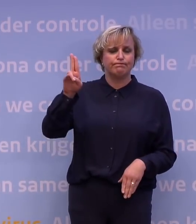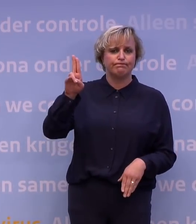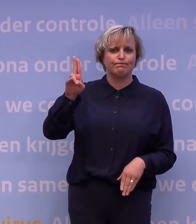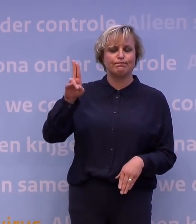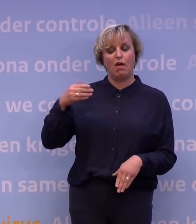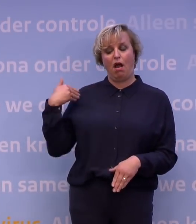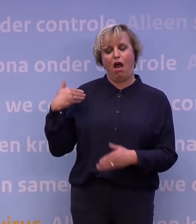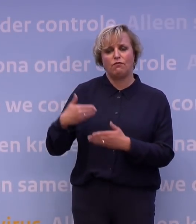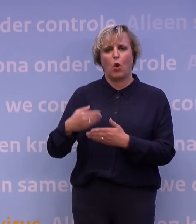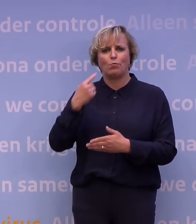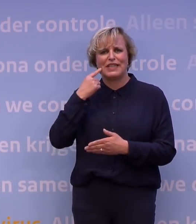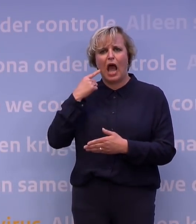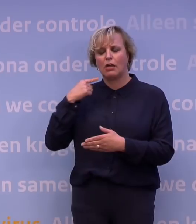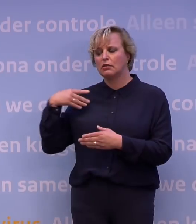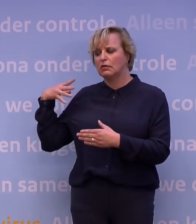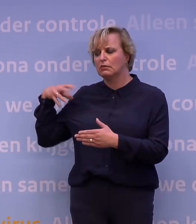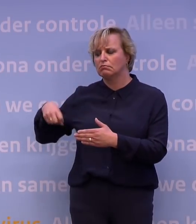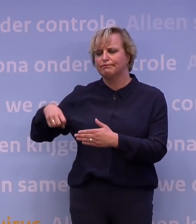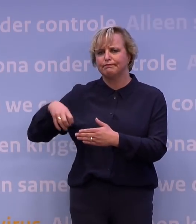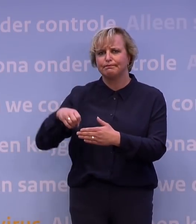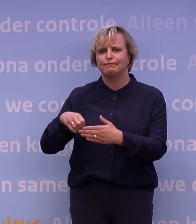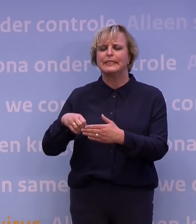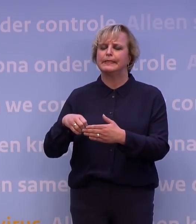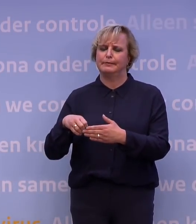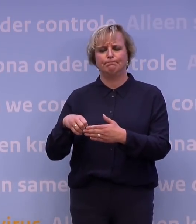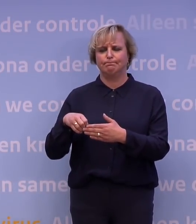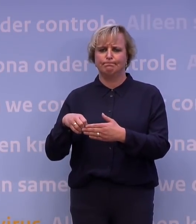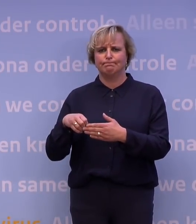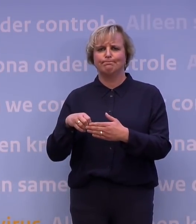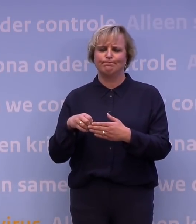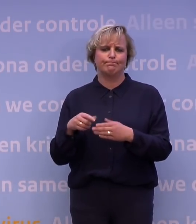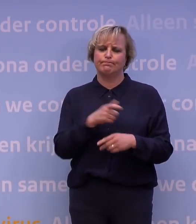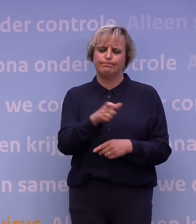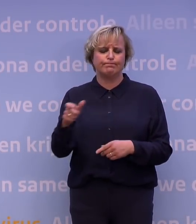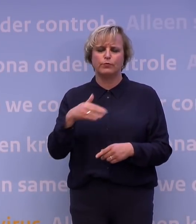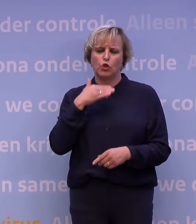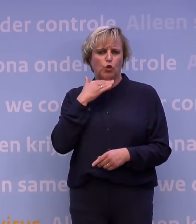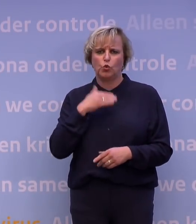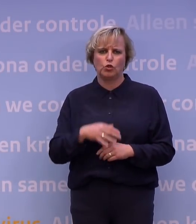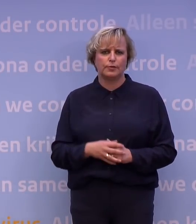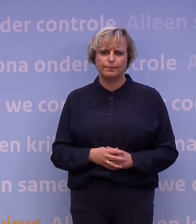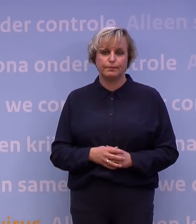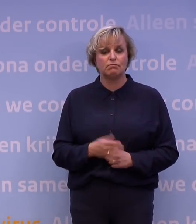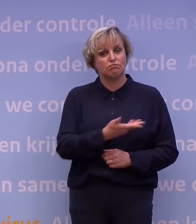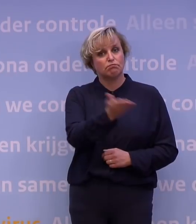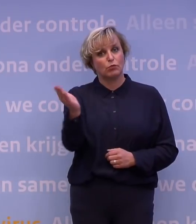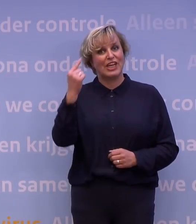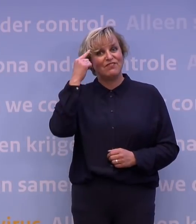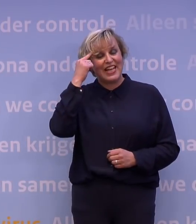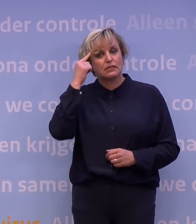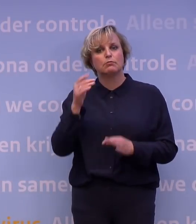de laatste dagen een kwestie van voortschrijdend inzicht geweest. U weet dat we alle